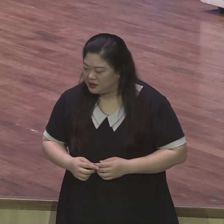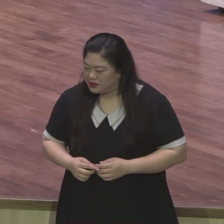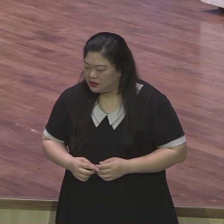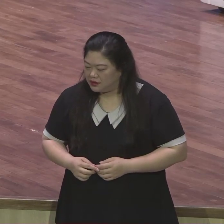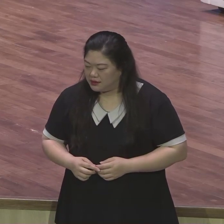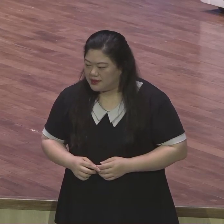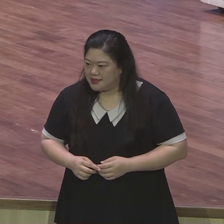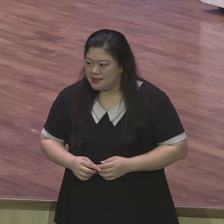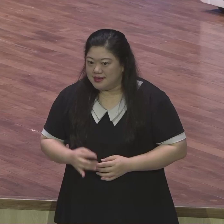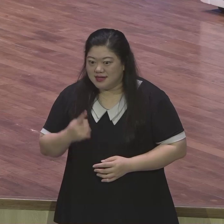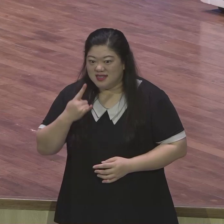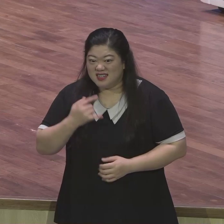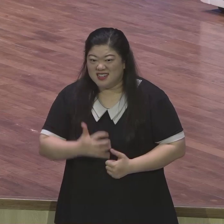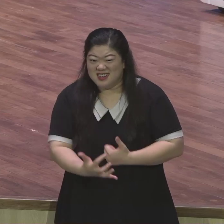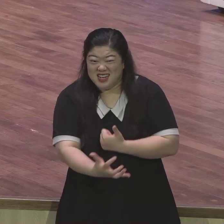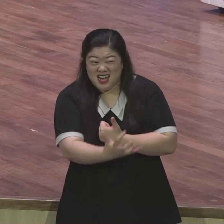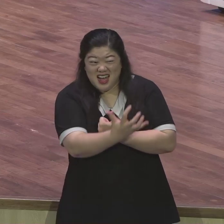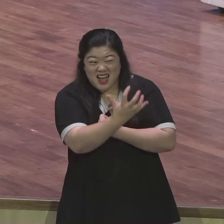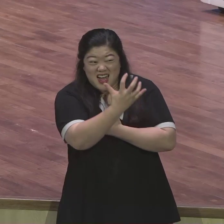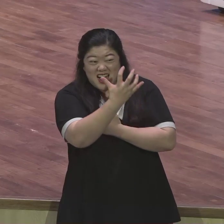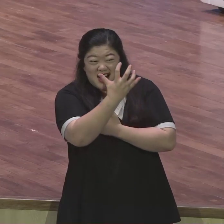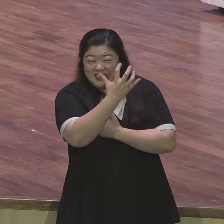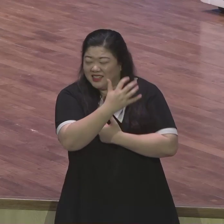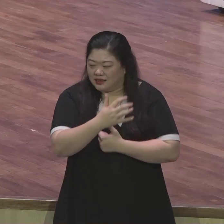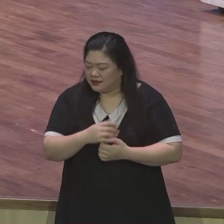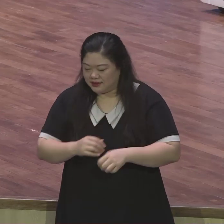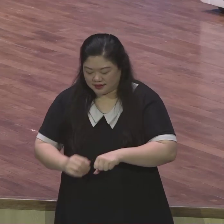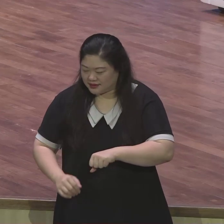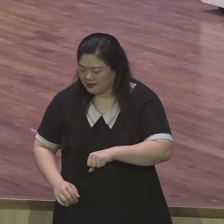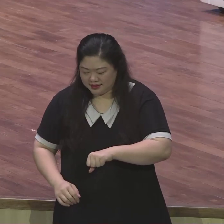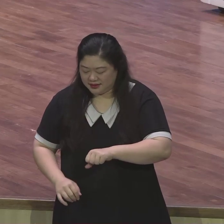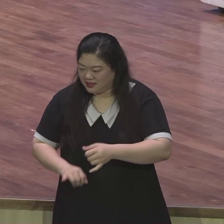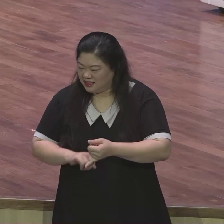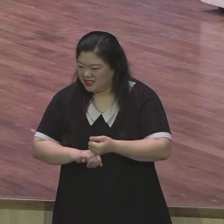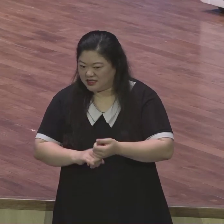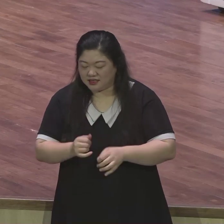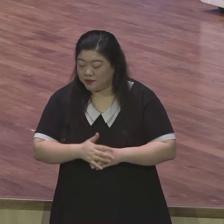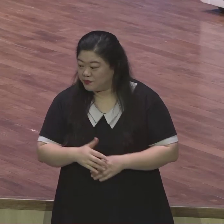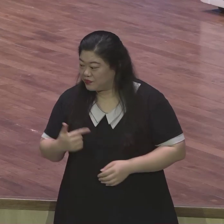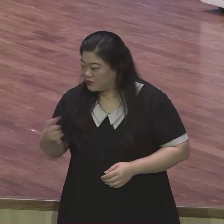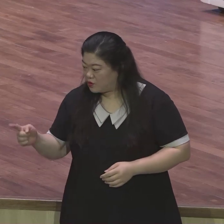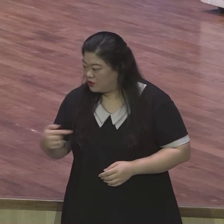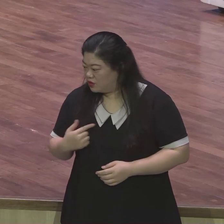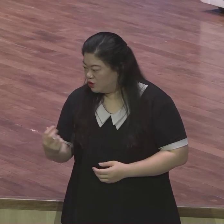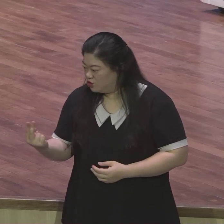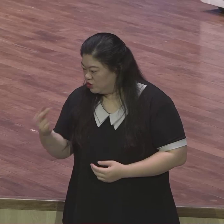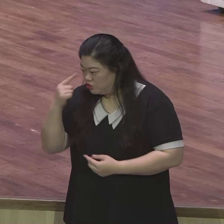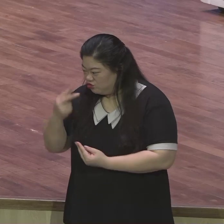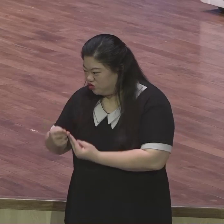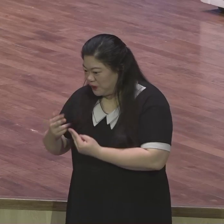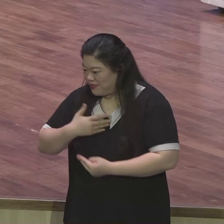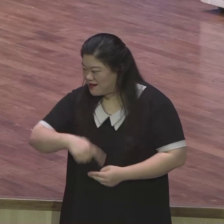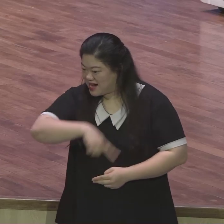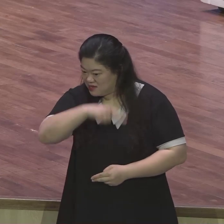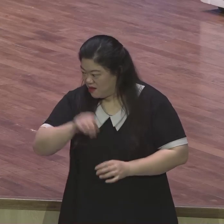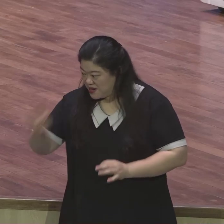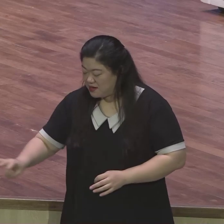혼내려고 하시는데 약속시간이 있으셔가지고 어머니가 나가시면서 뭐라고 하시냐 갔다 와서 모자 안 걸으시더라고요 갔다 오는 그날까지 저에게